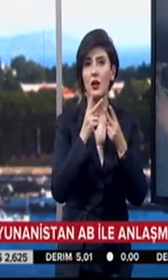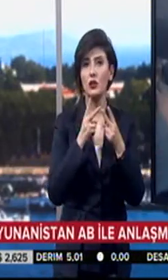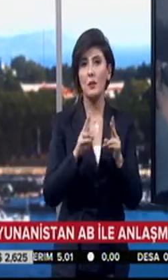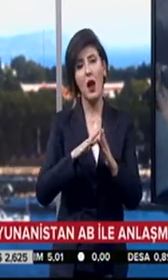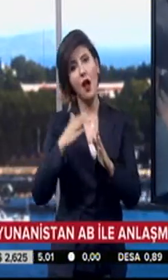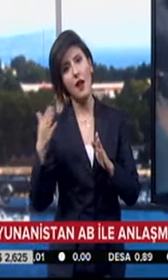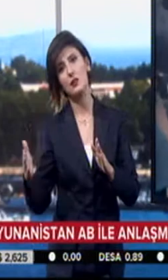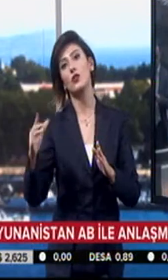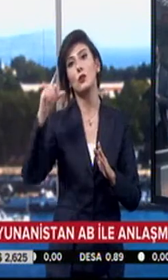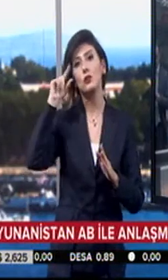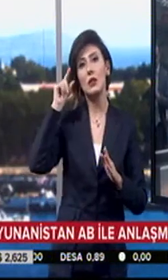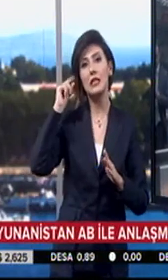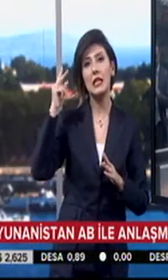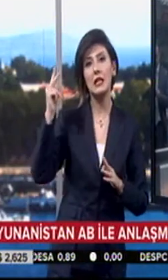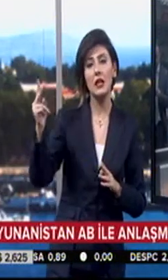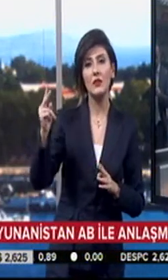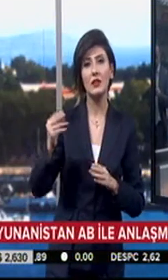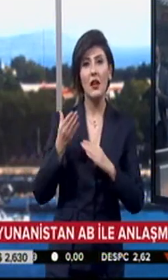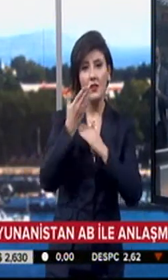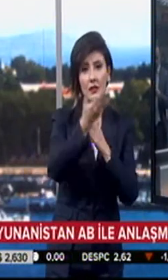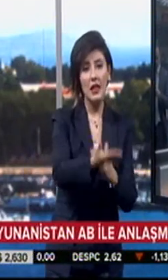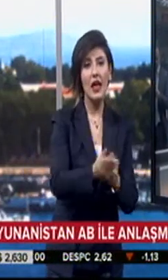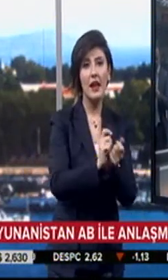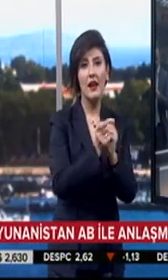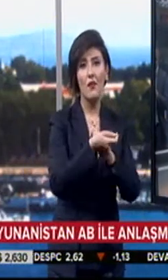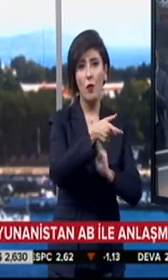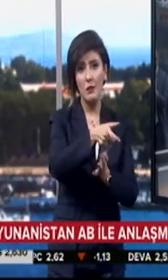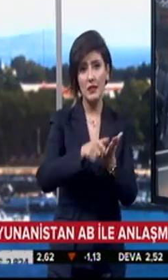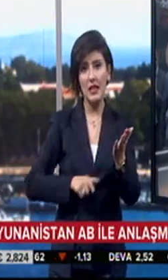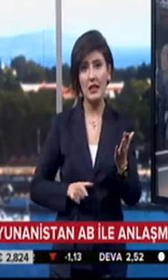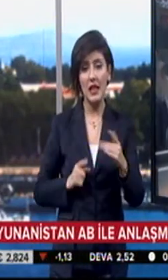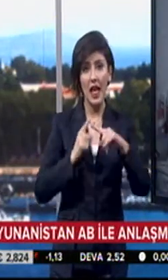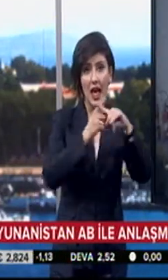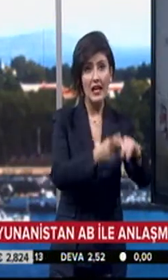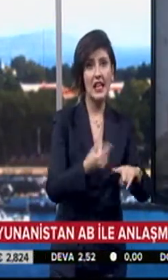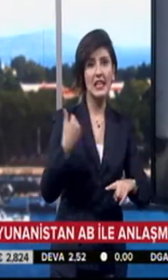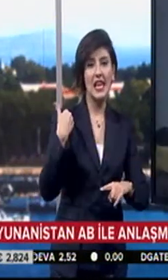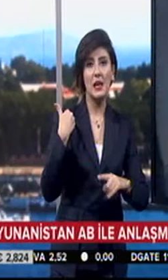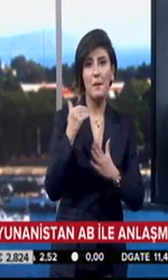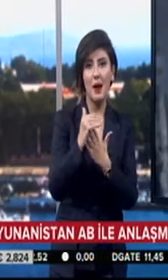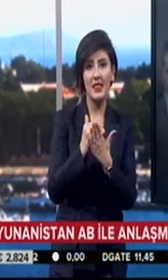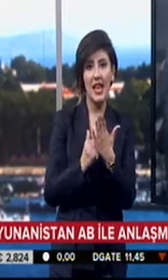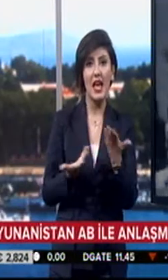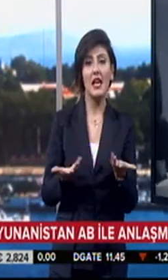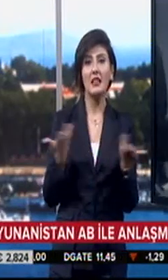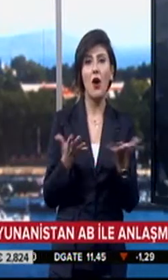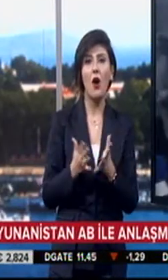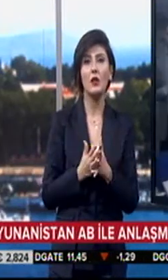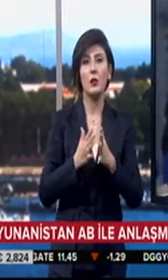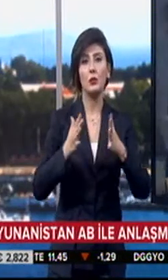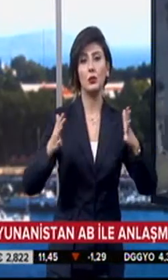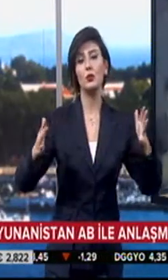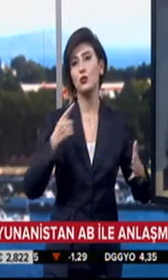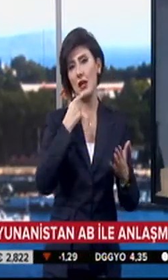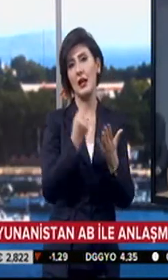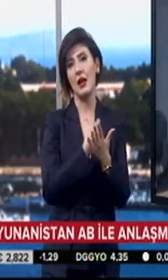açıklamada ayrıca Yunanistan tarafından sunulan reform listesine eklenecek yeni maddelerle daha da büyütüleceği